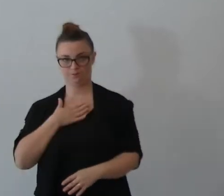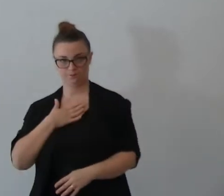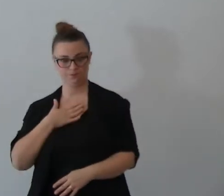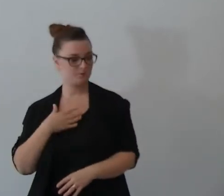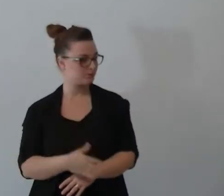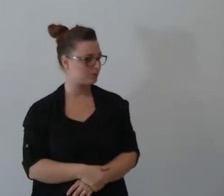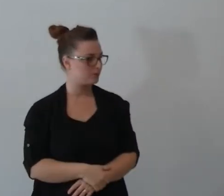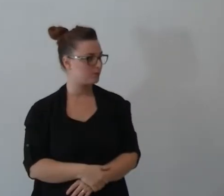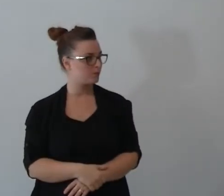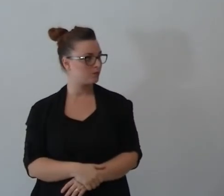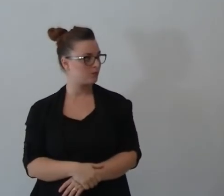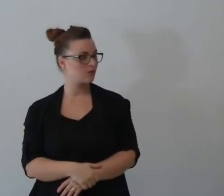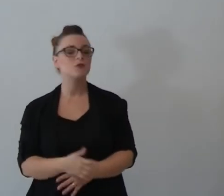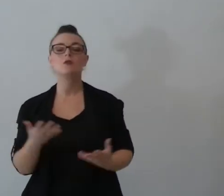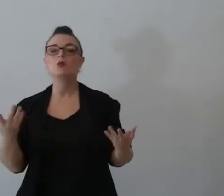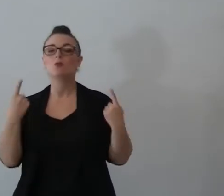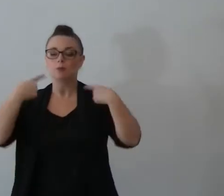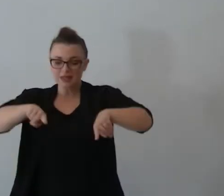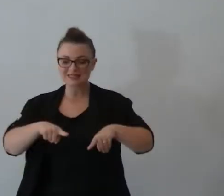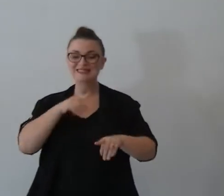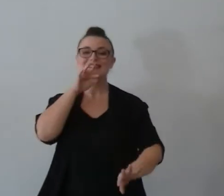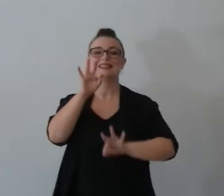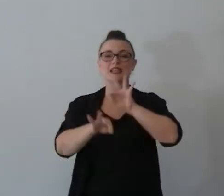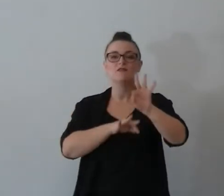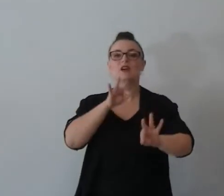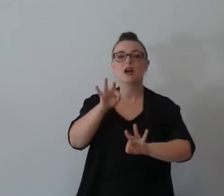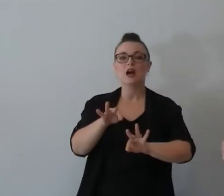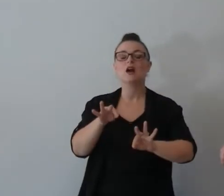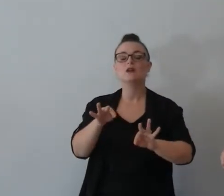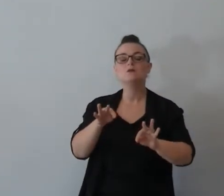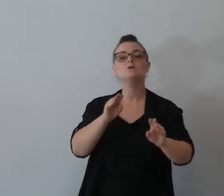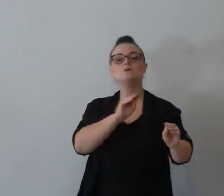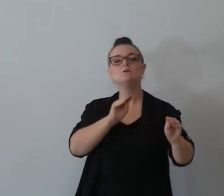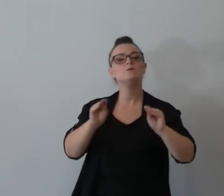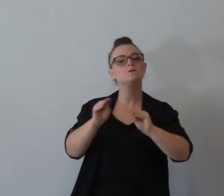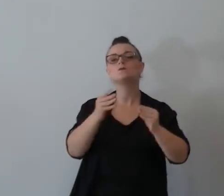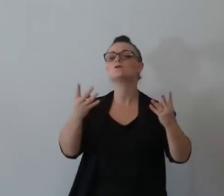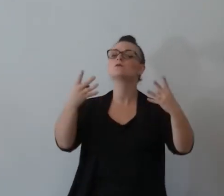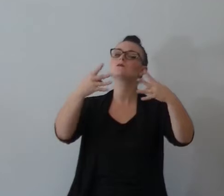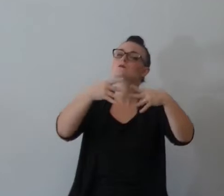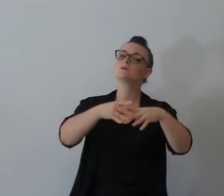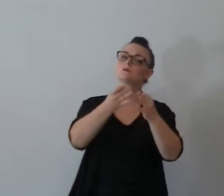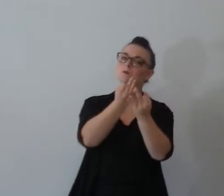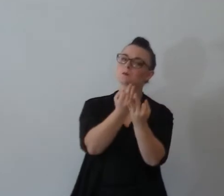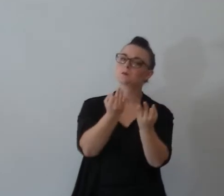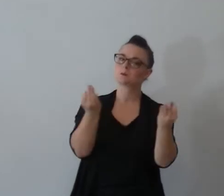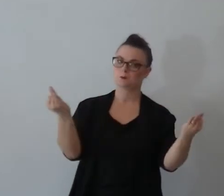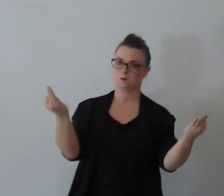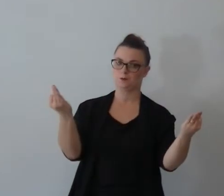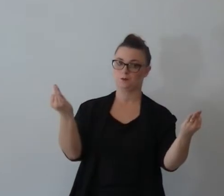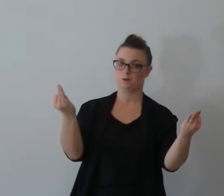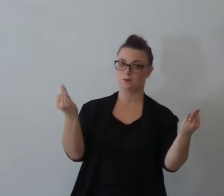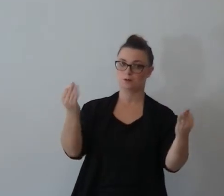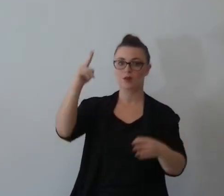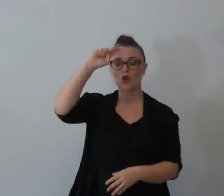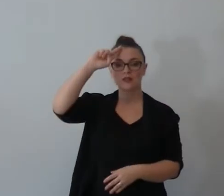cosa dice? certo ordine rispetto alla situazione Ruth gli dice stendi il tuo mantello e prendi quello